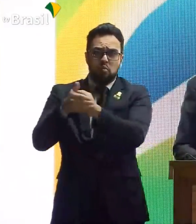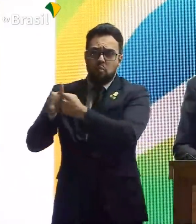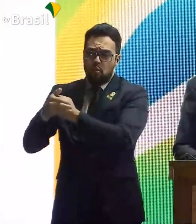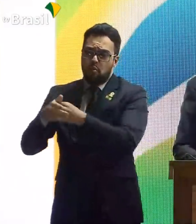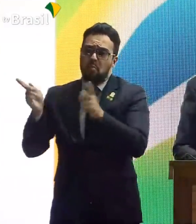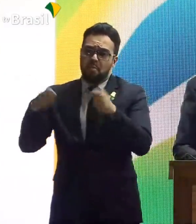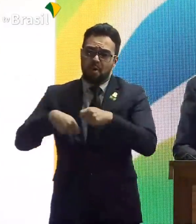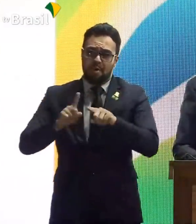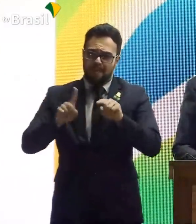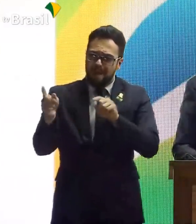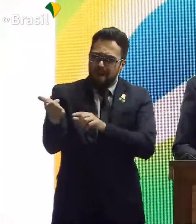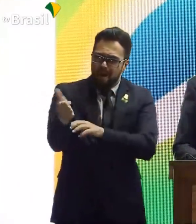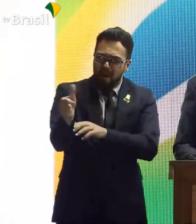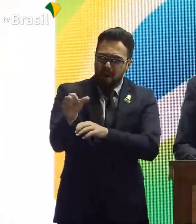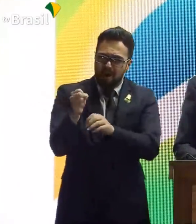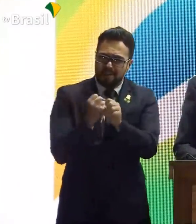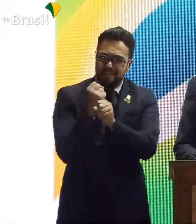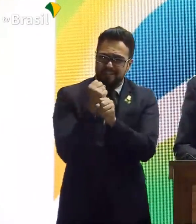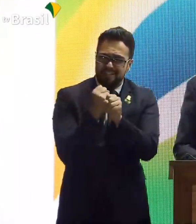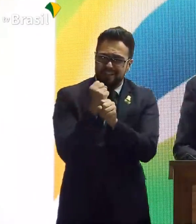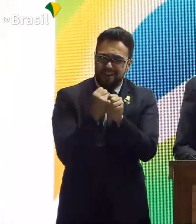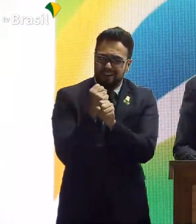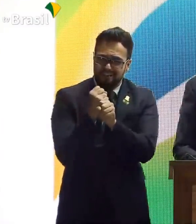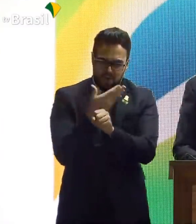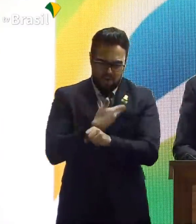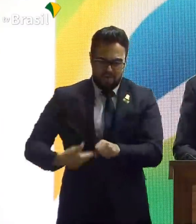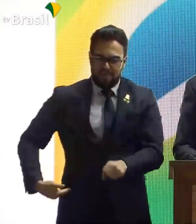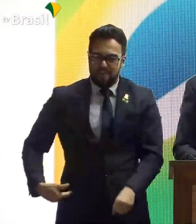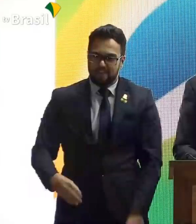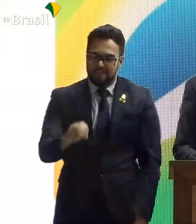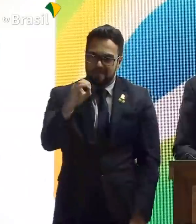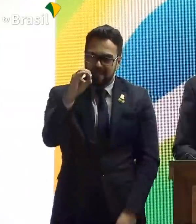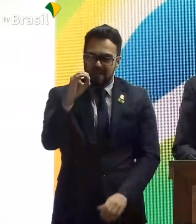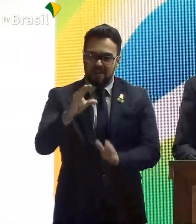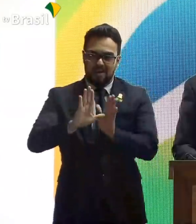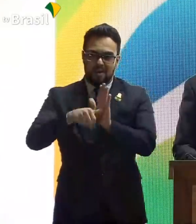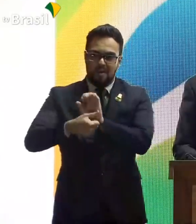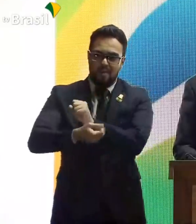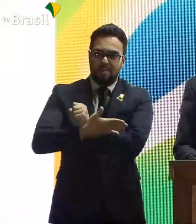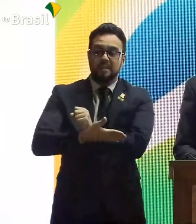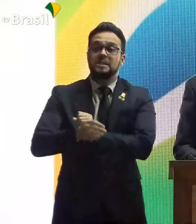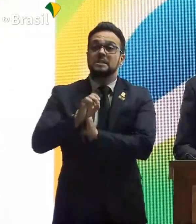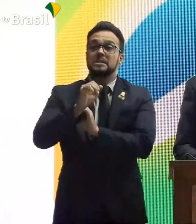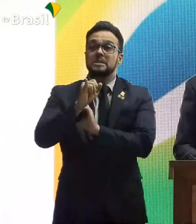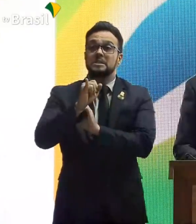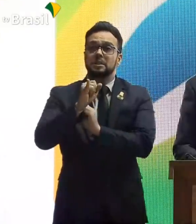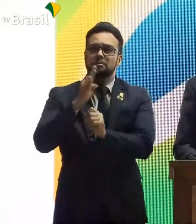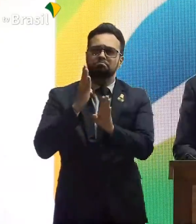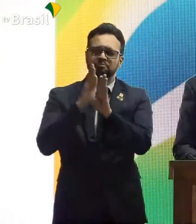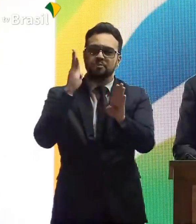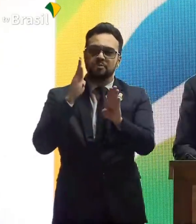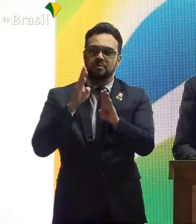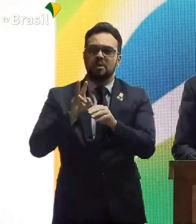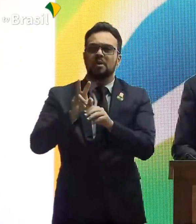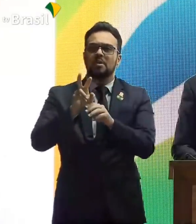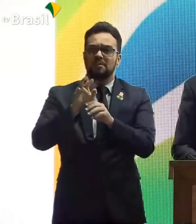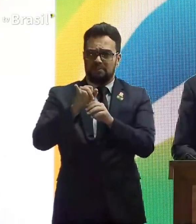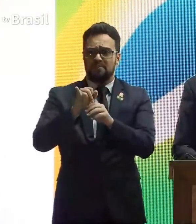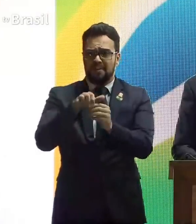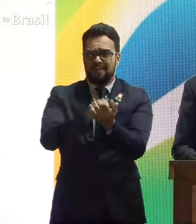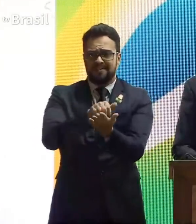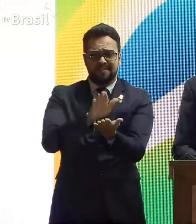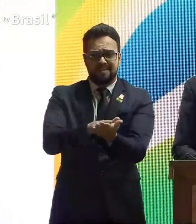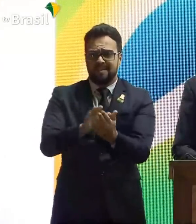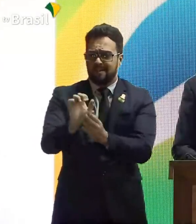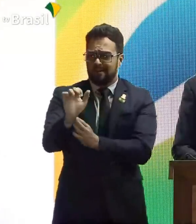Mas, 11 anos de governo, zero de corrupção. Se aparecer, boto no pau de arara o ministro.